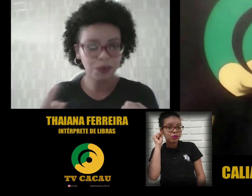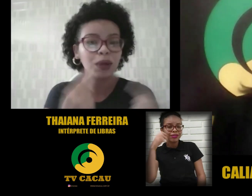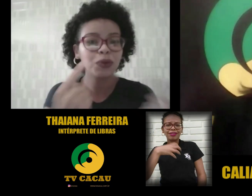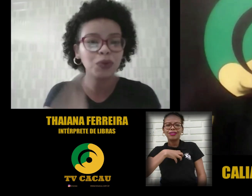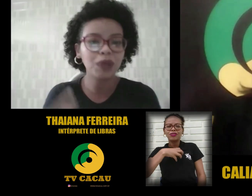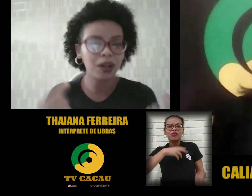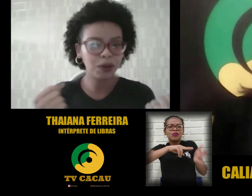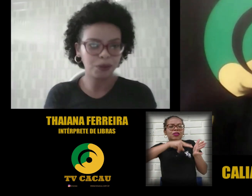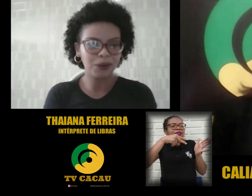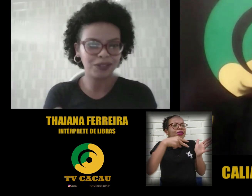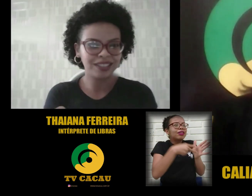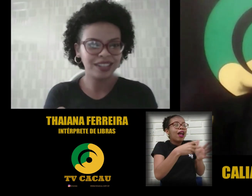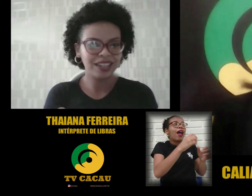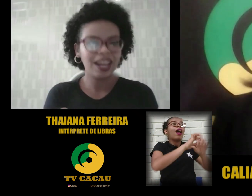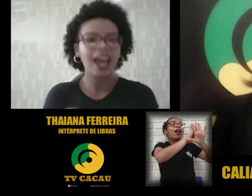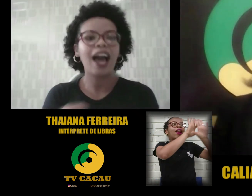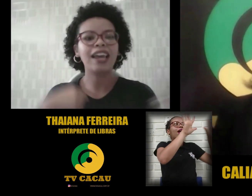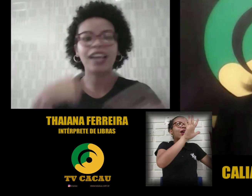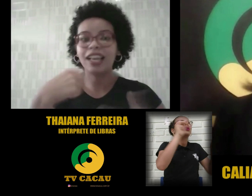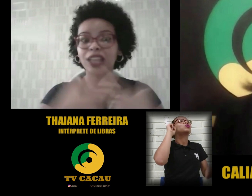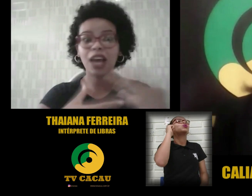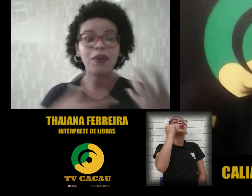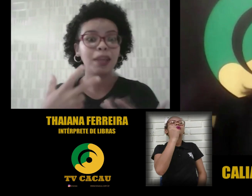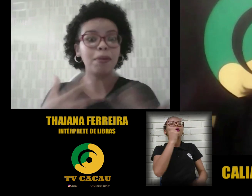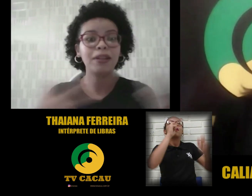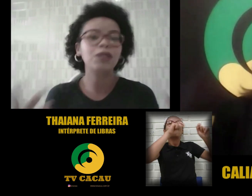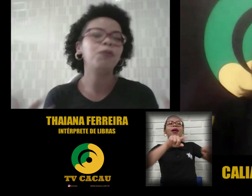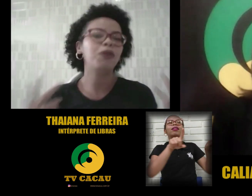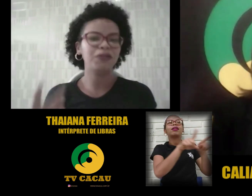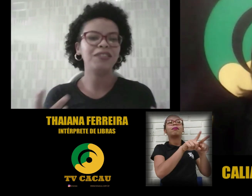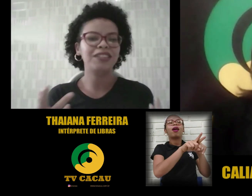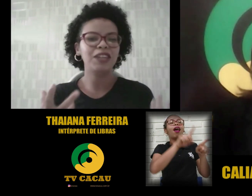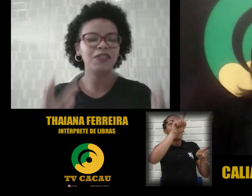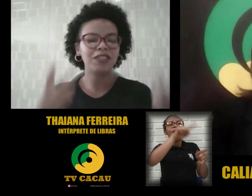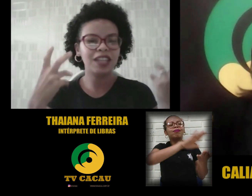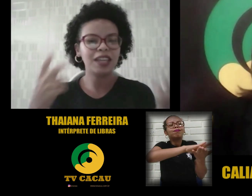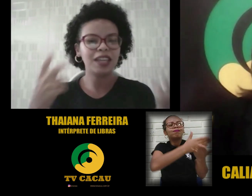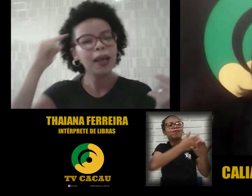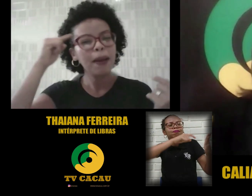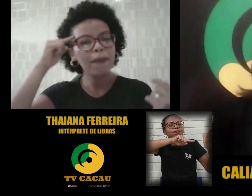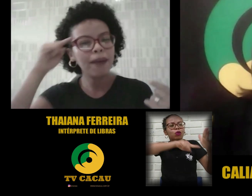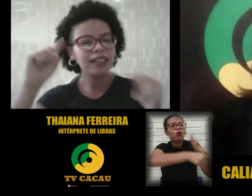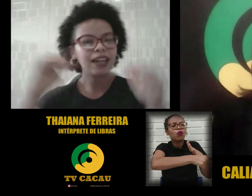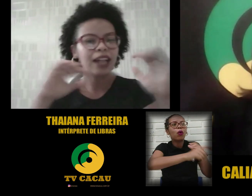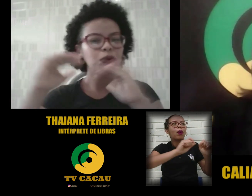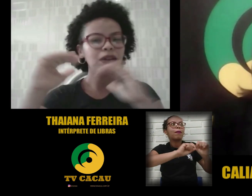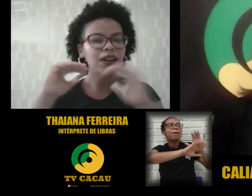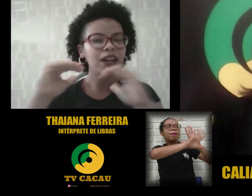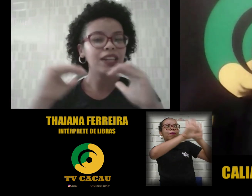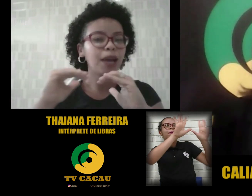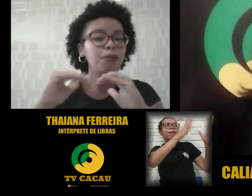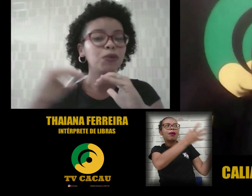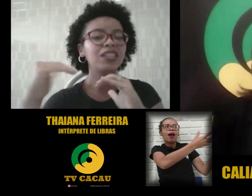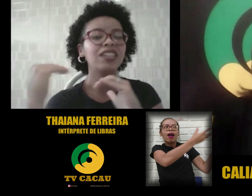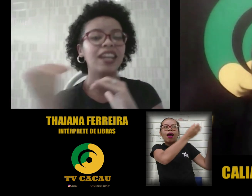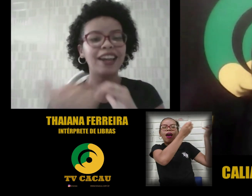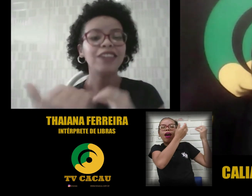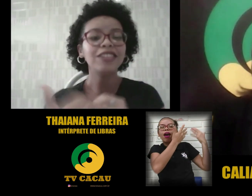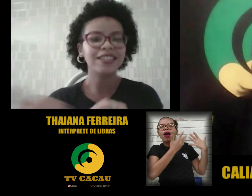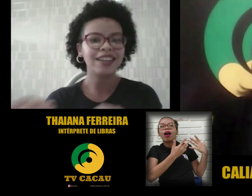por que o surdo ele não pode? Aí, é uma interpretação profunda, entendeu? Você tem que mesclar tudo aquilo ali que a música está querendo dizer.